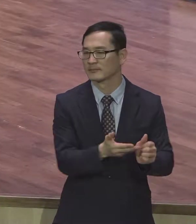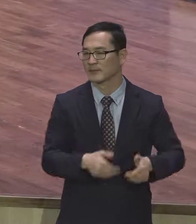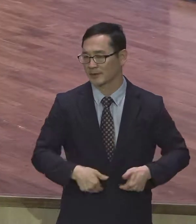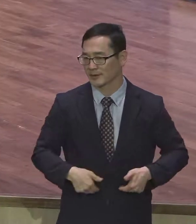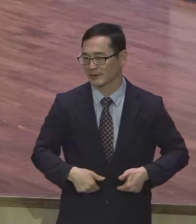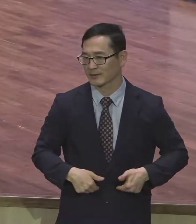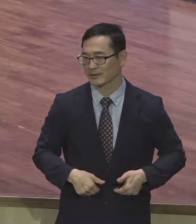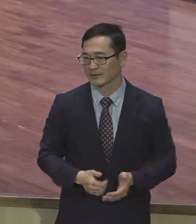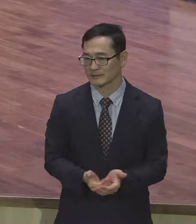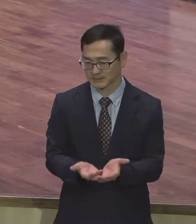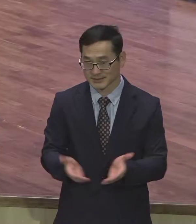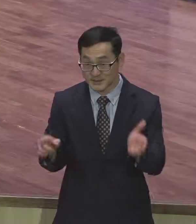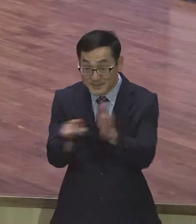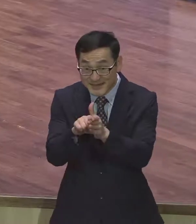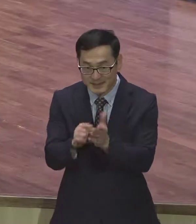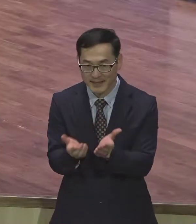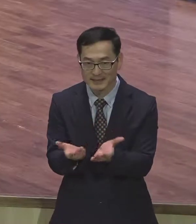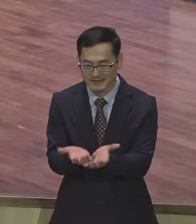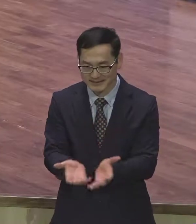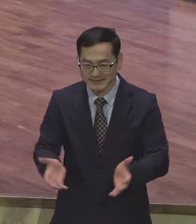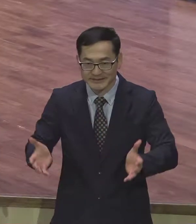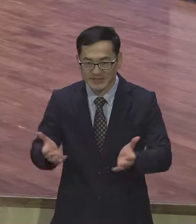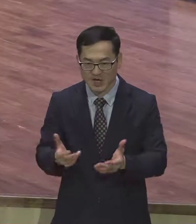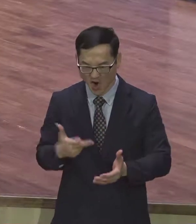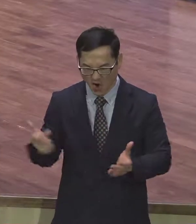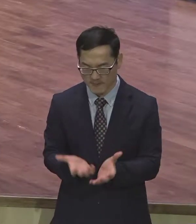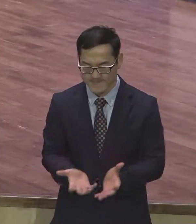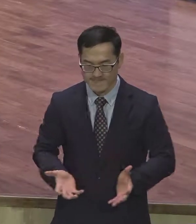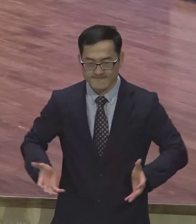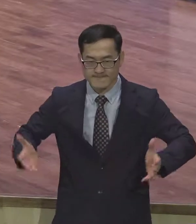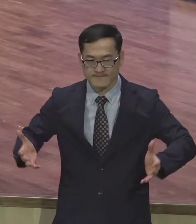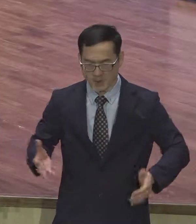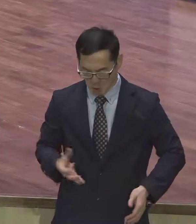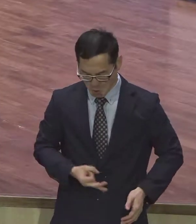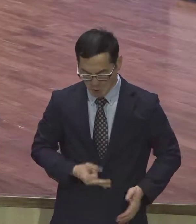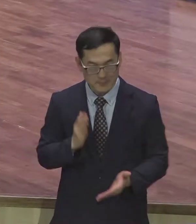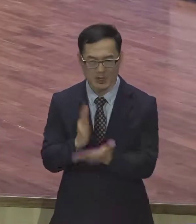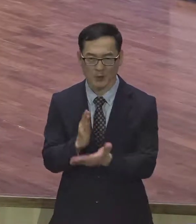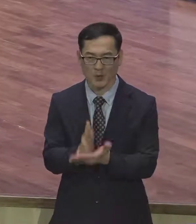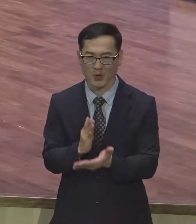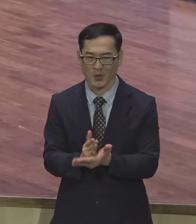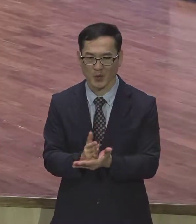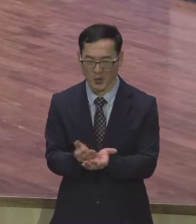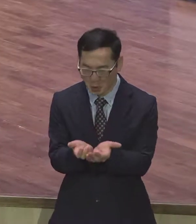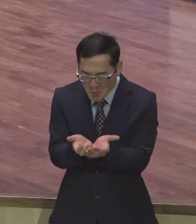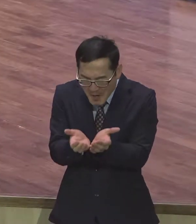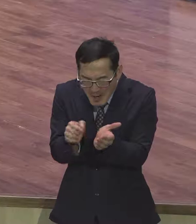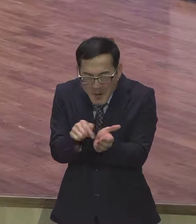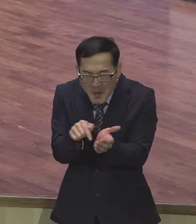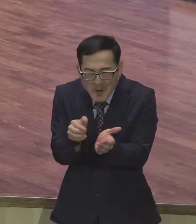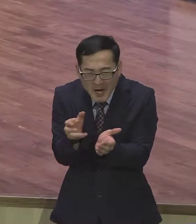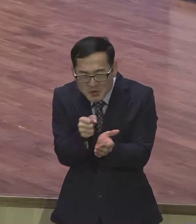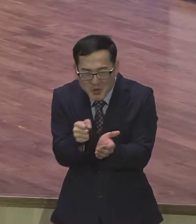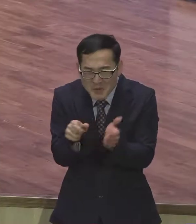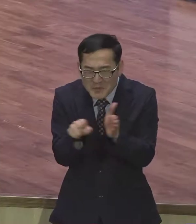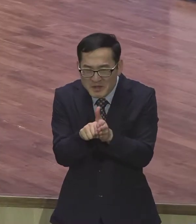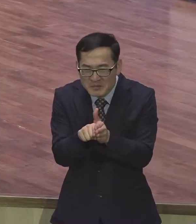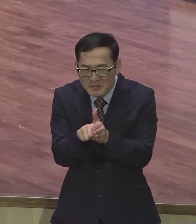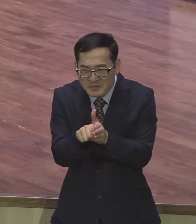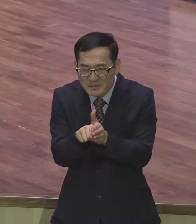커야 돼요 믿음 그릇이 커야 돼 맨날 종발이 걸어가지고 맨날 쩔쩔매는 그런 거 가지고 절대로 교회에 영감을 미치면